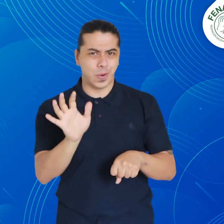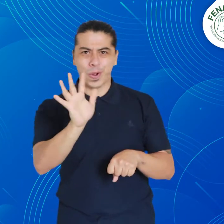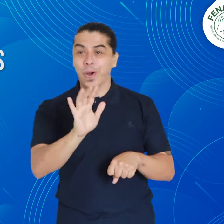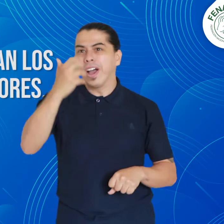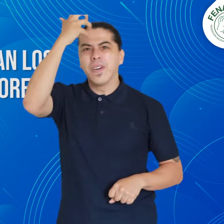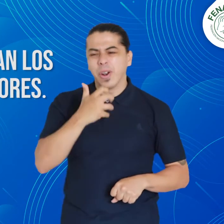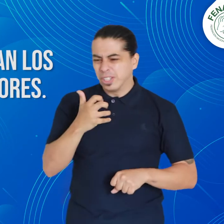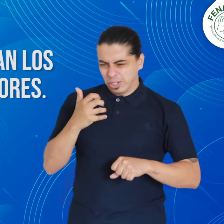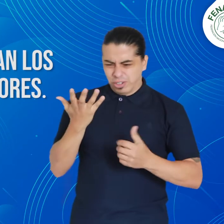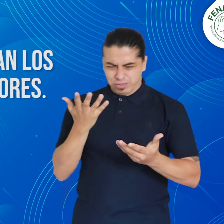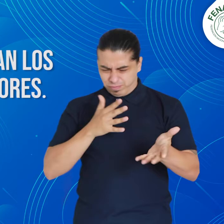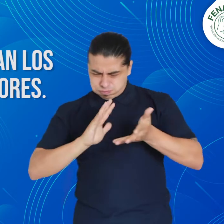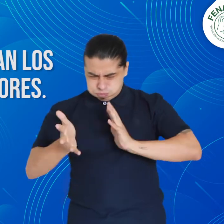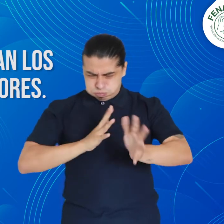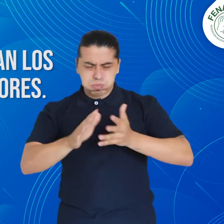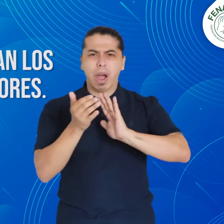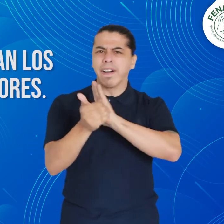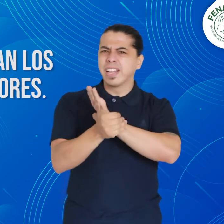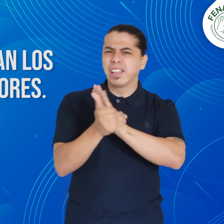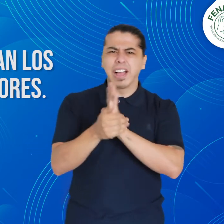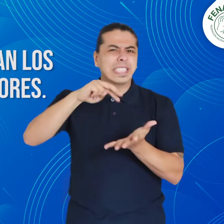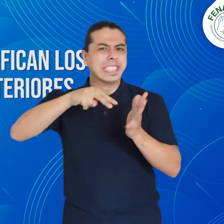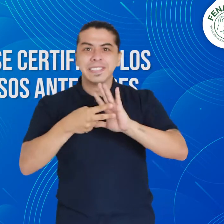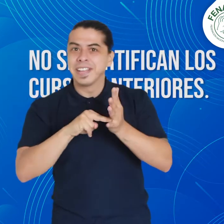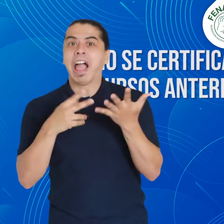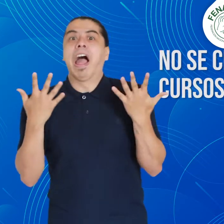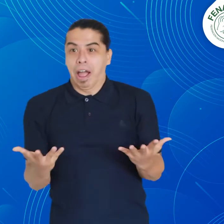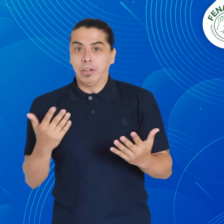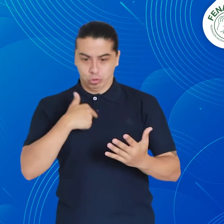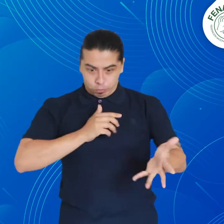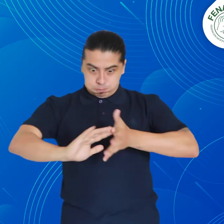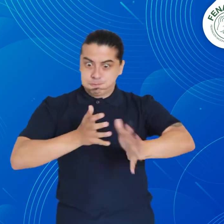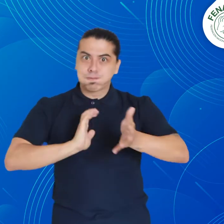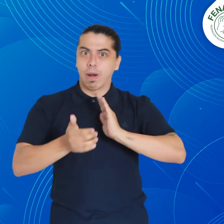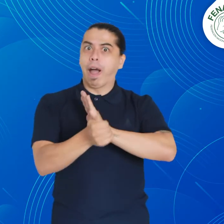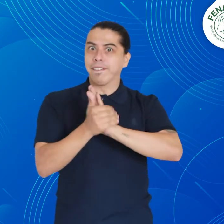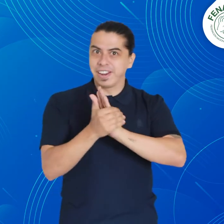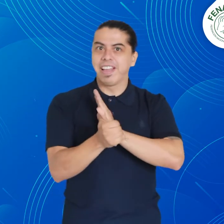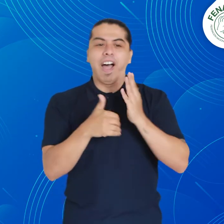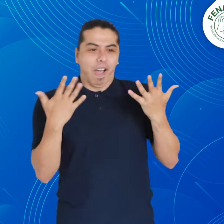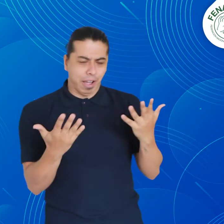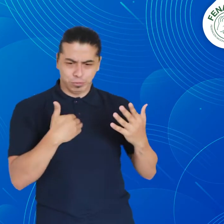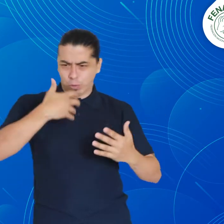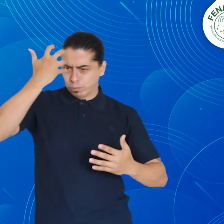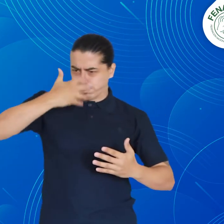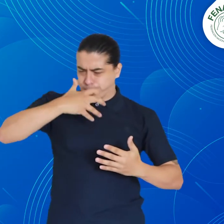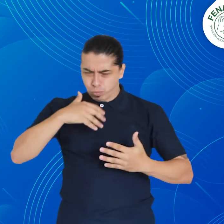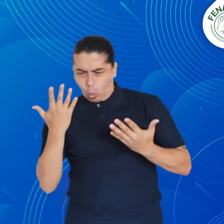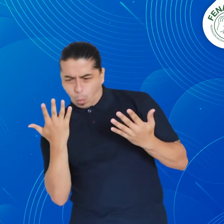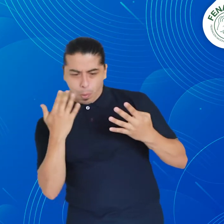Es decir, la evaluación mide tus conocimientos en la lengua y te permite saber cuál es tu nivel de competencia para seguir en tu